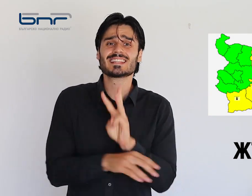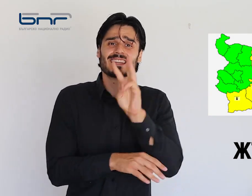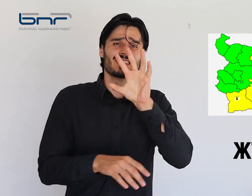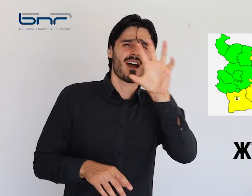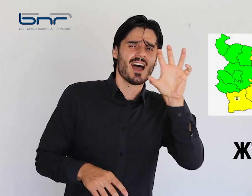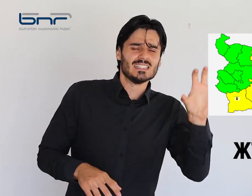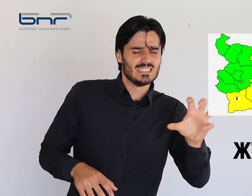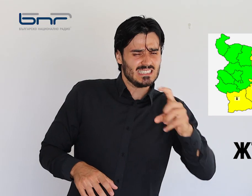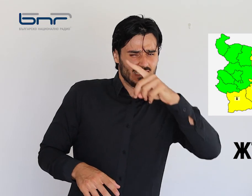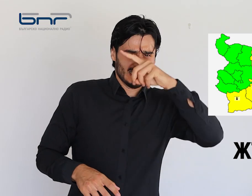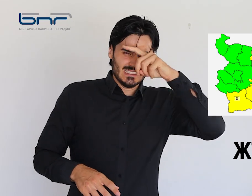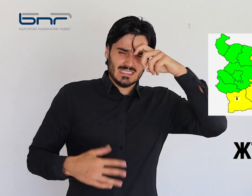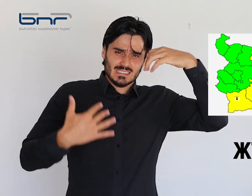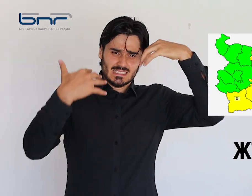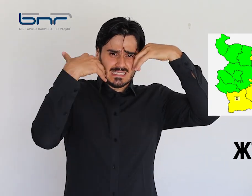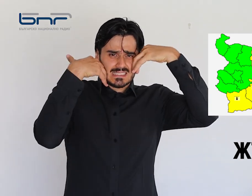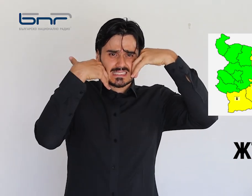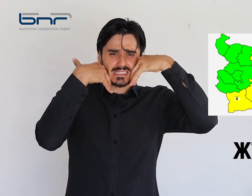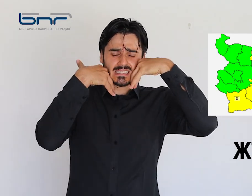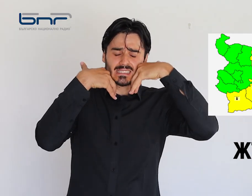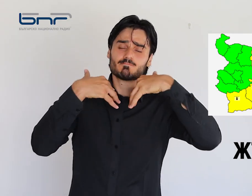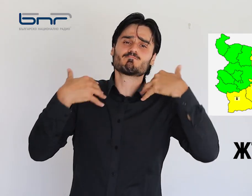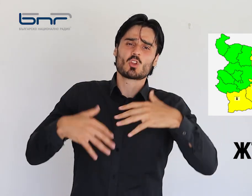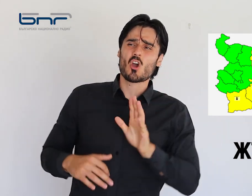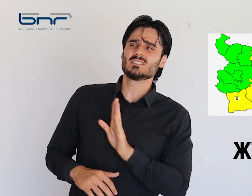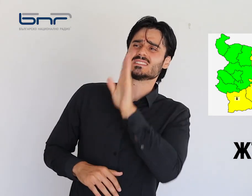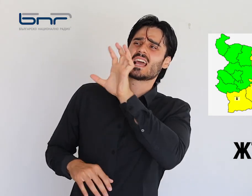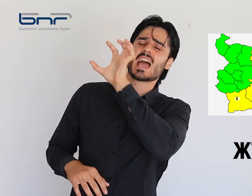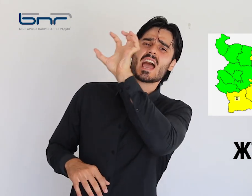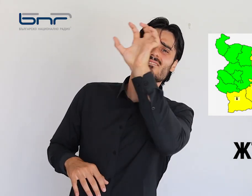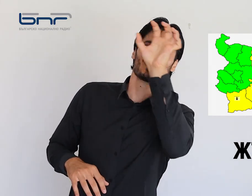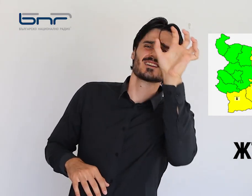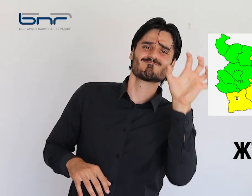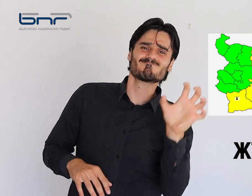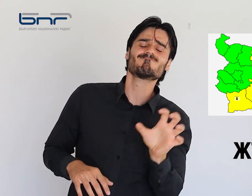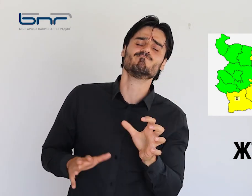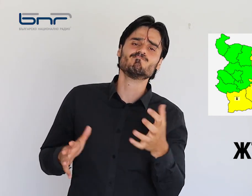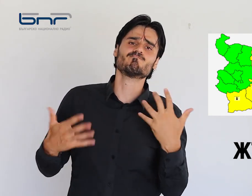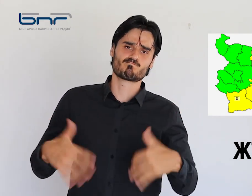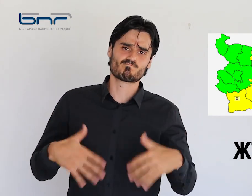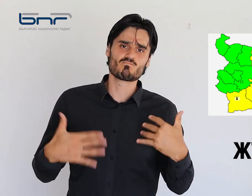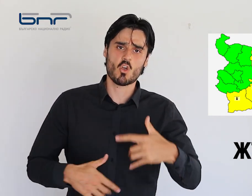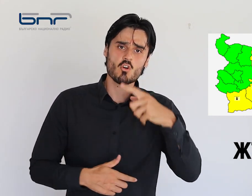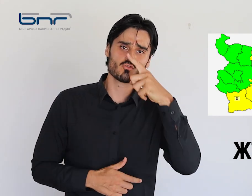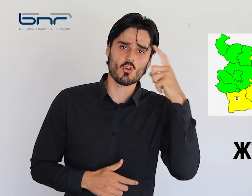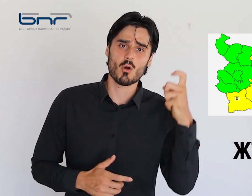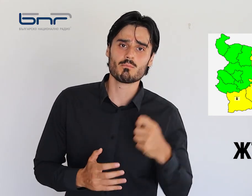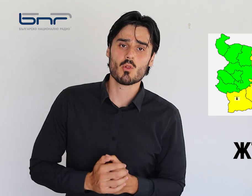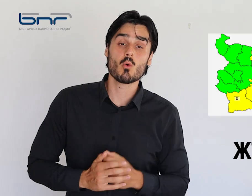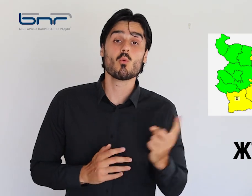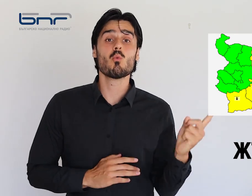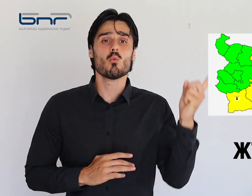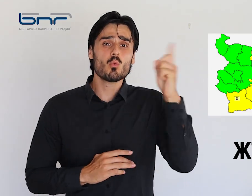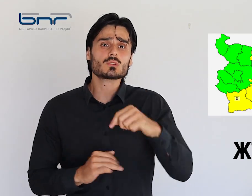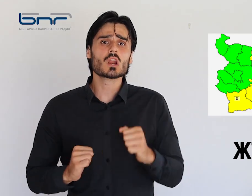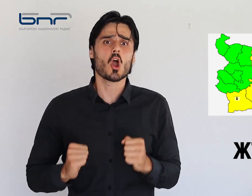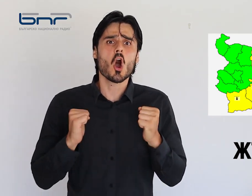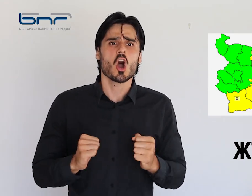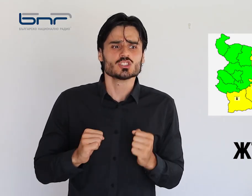Те са в централна северна България, в горно-тракийската низина, източните Родопии, Сакар, долината на река Струма. Утре се очаква нов